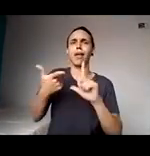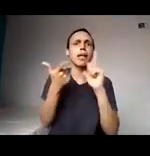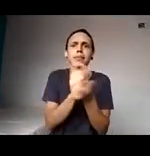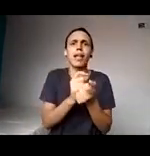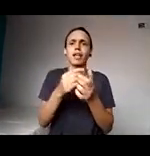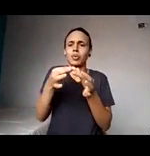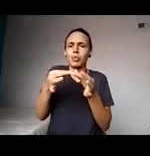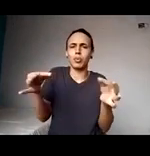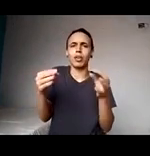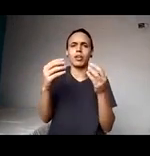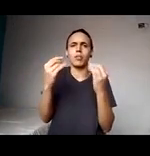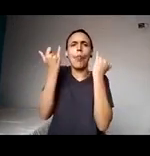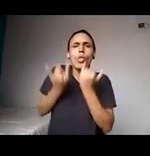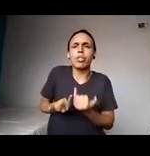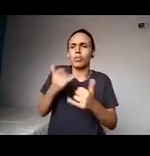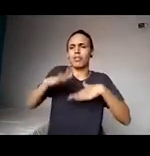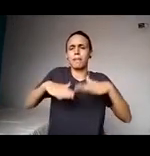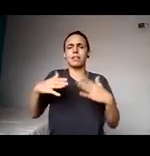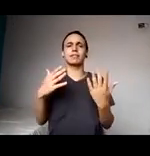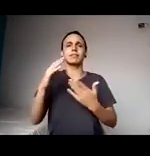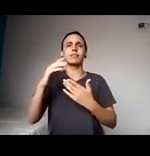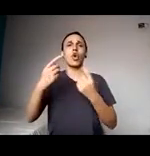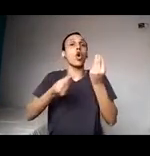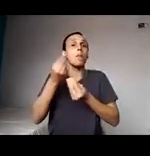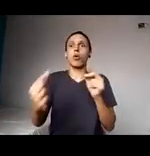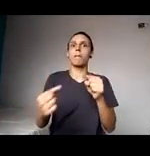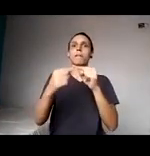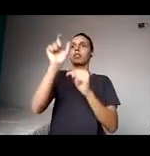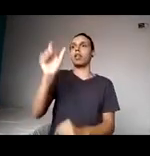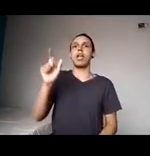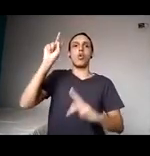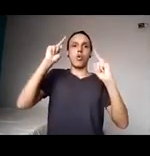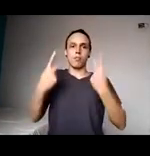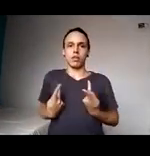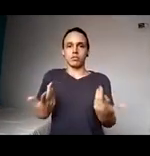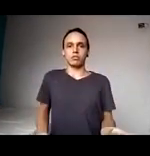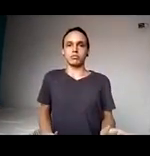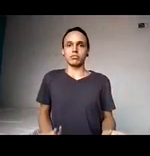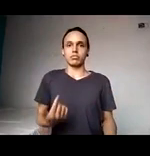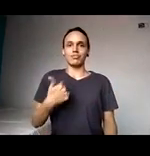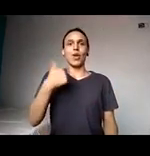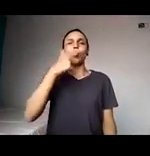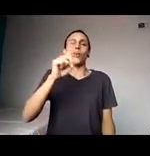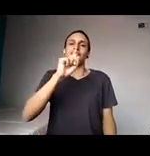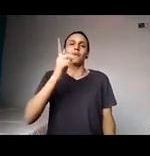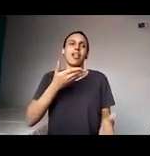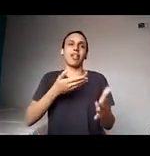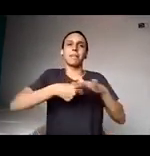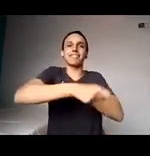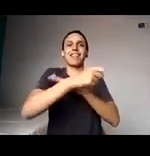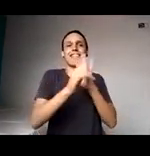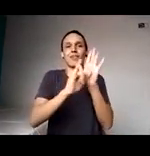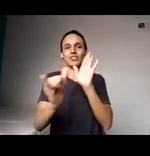funcionalidade humana, né? Da usabilidade e funcionalidade humana. Eu nunca vou conseguir concorrer a edital desses, porque